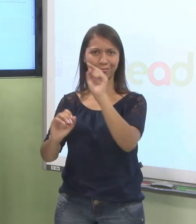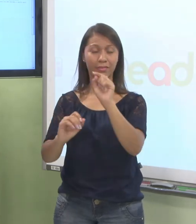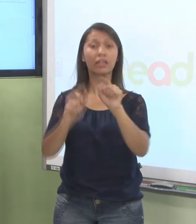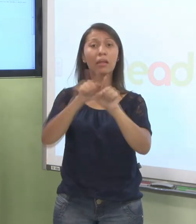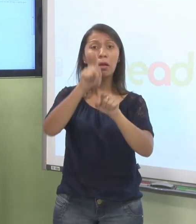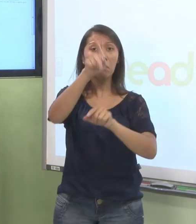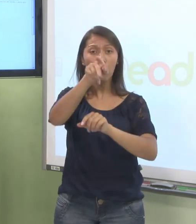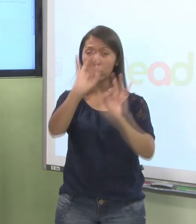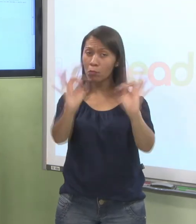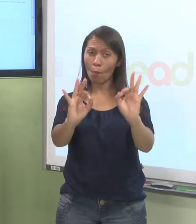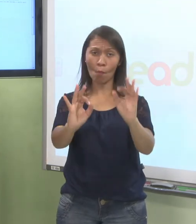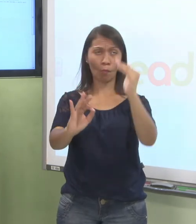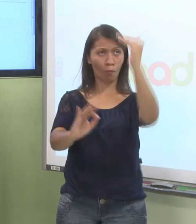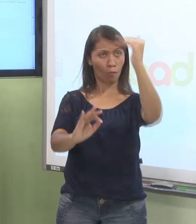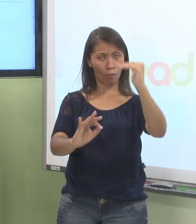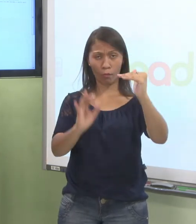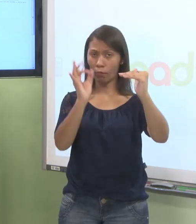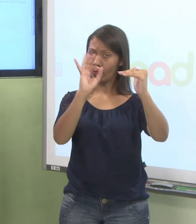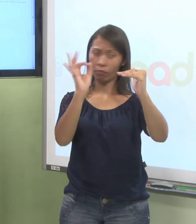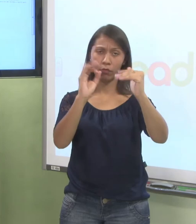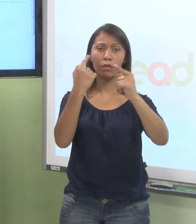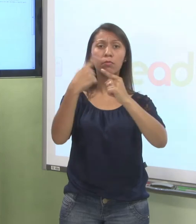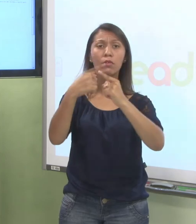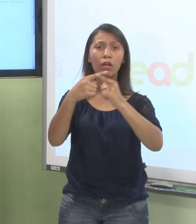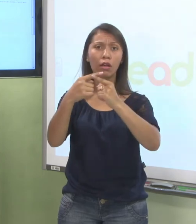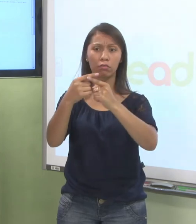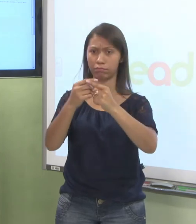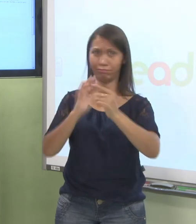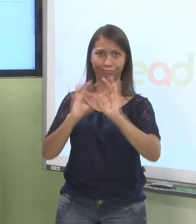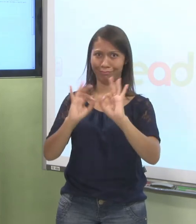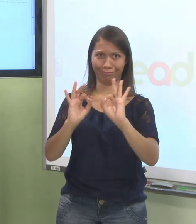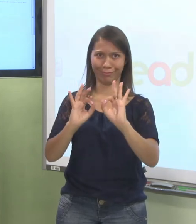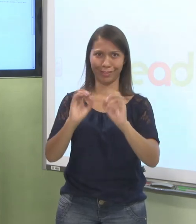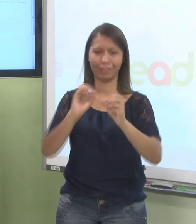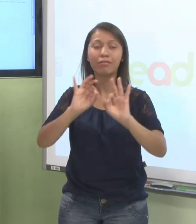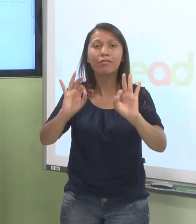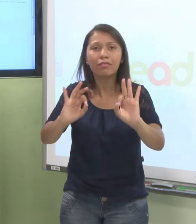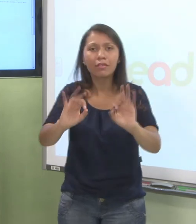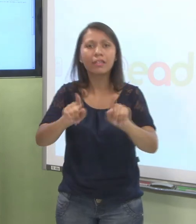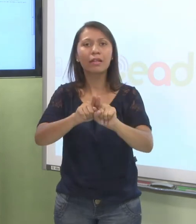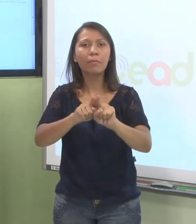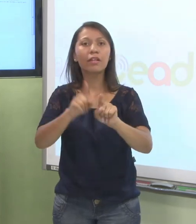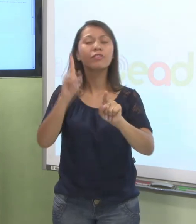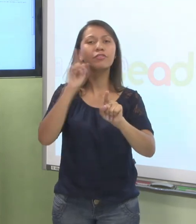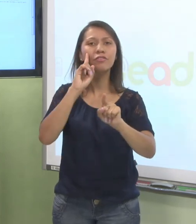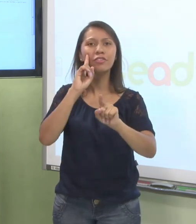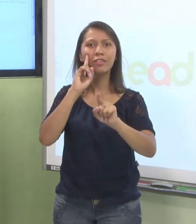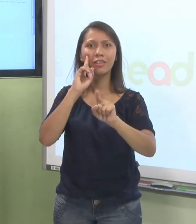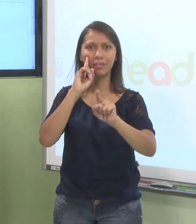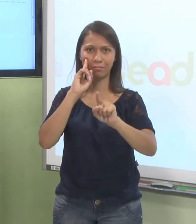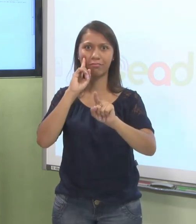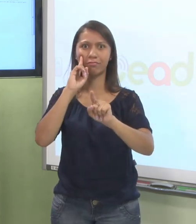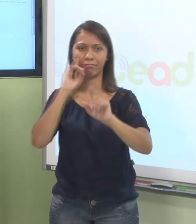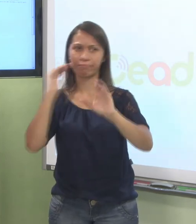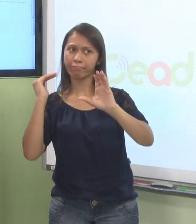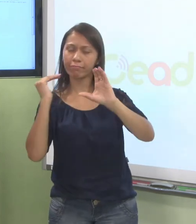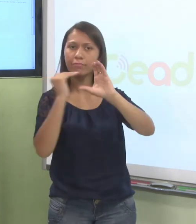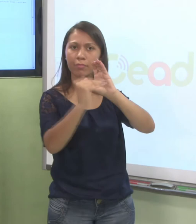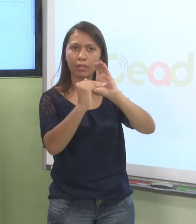mandei o meu arquivo, né? Então, eu não recebi nenhuma nota. Qual que é a data de entrega? Ou seja, essa aqui é a data que você tem